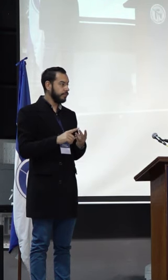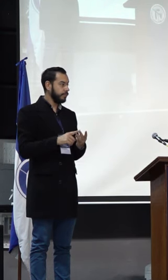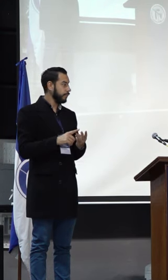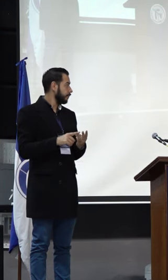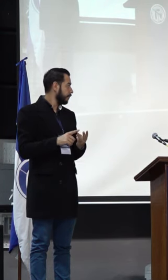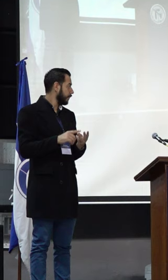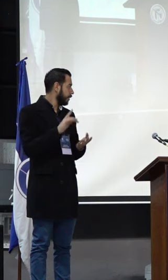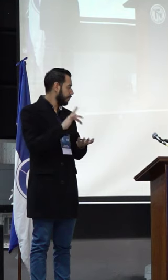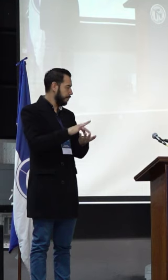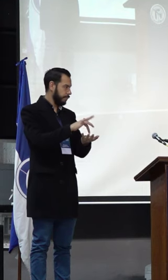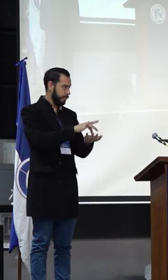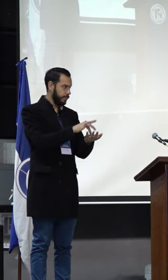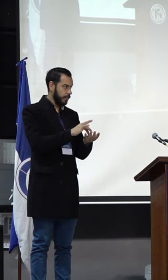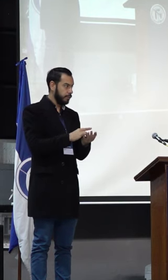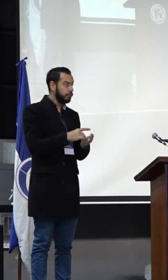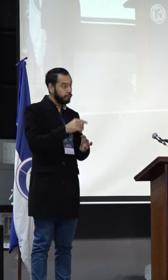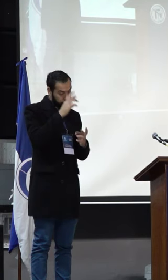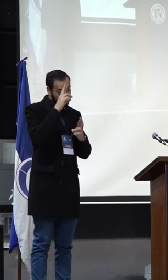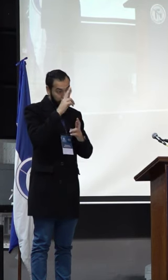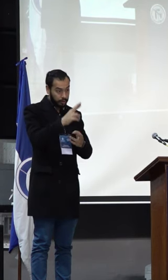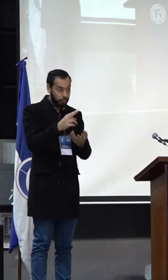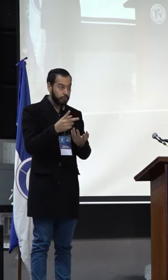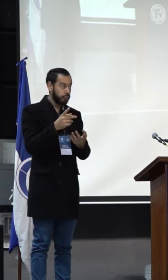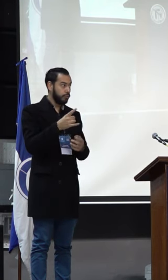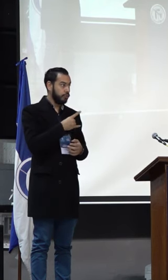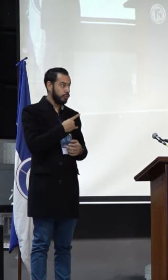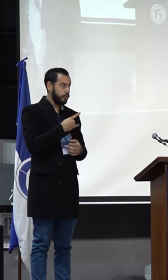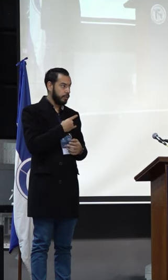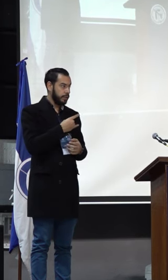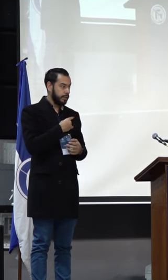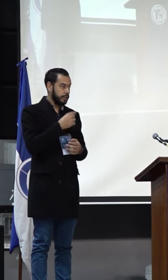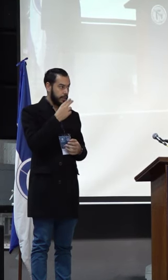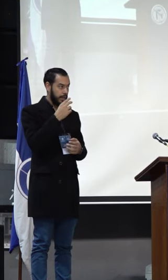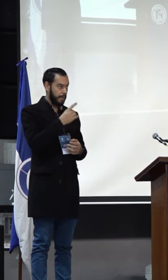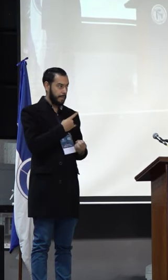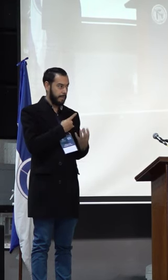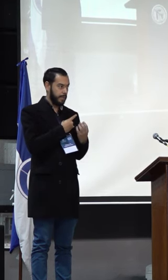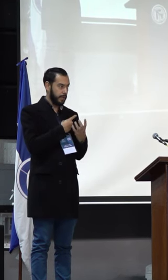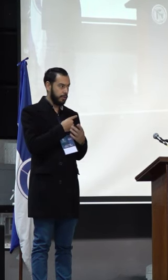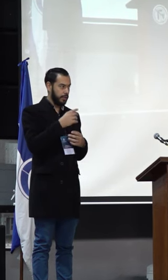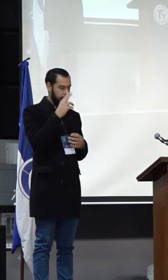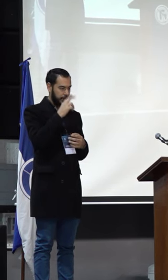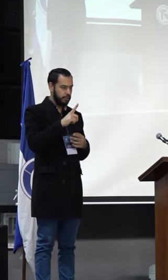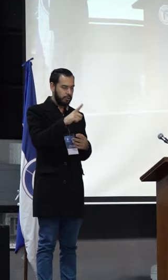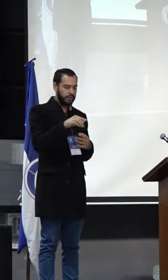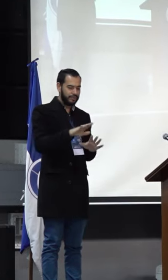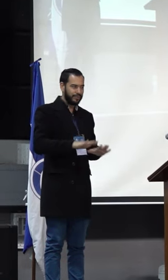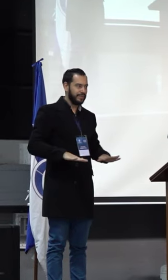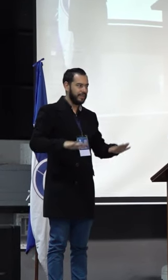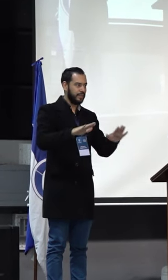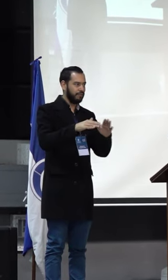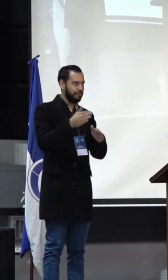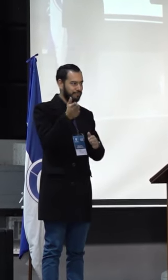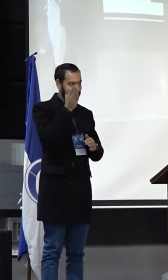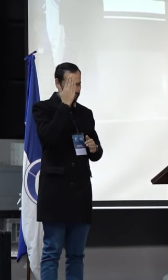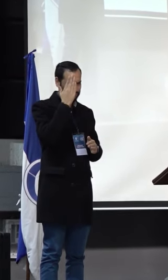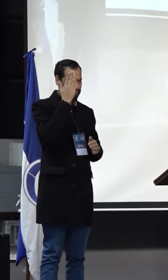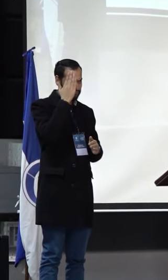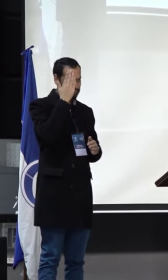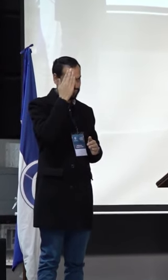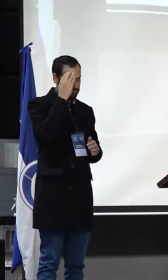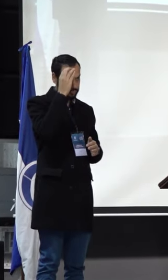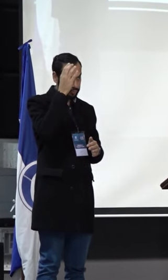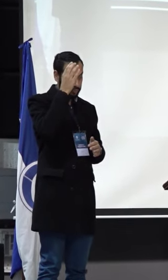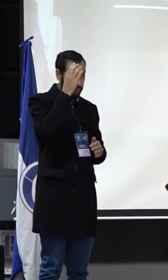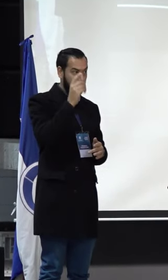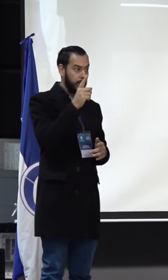Universidad Pedagógica Nacional como un espacio de saberes, como un territorio de saberes y en ese orden pues lo reconocemos